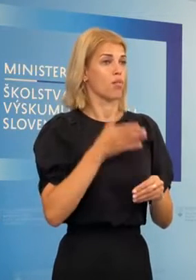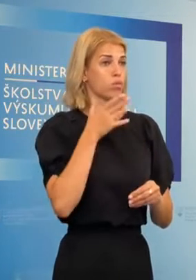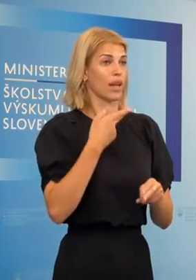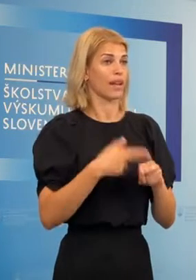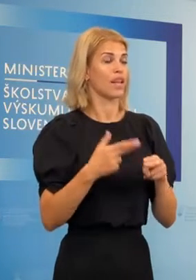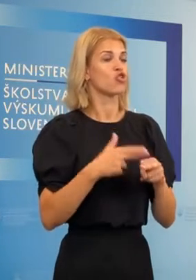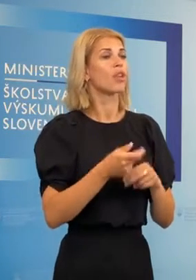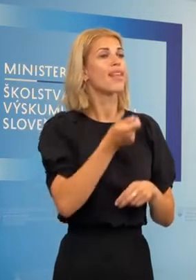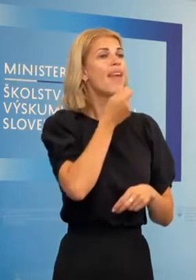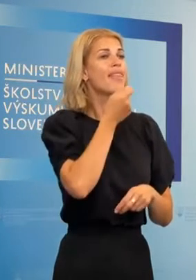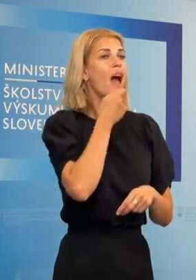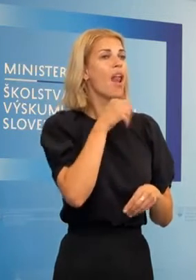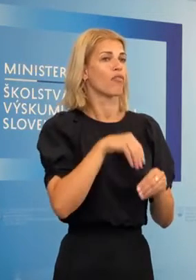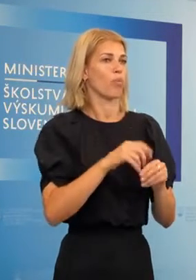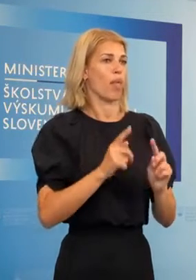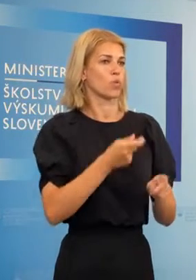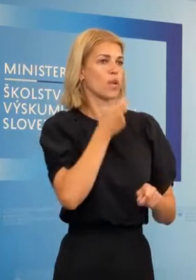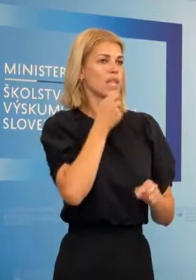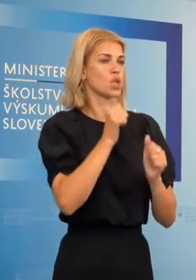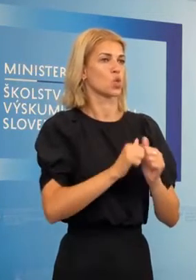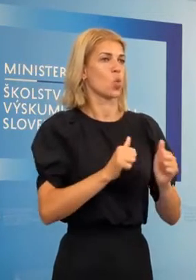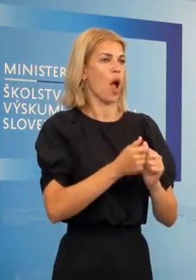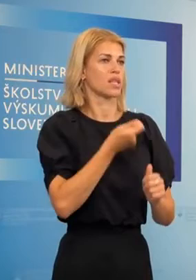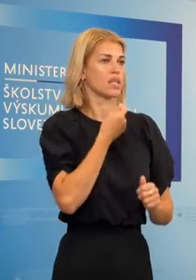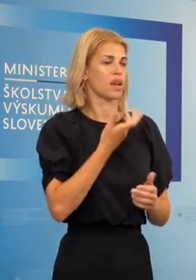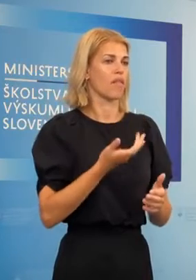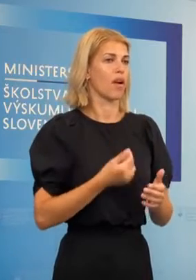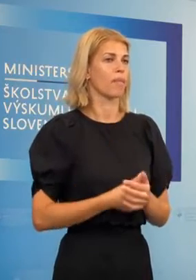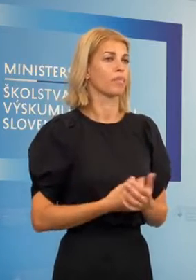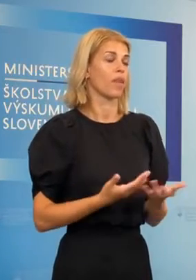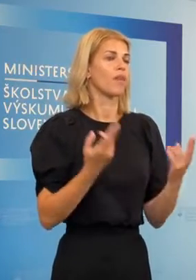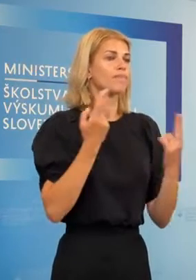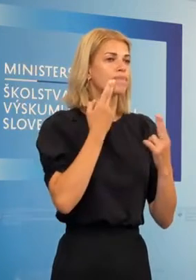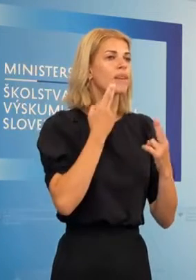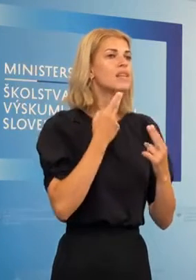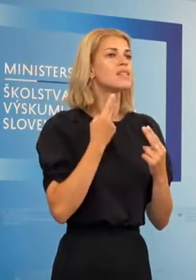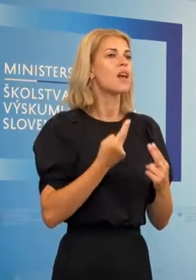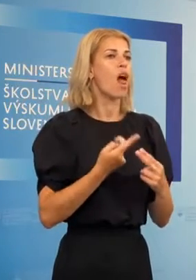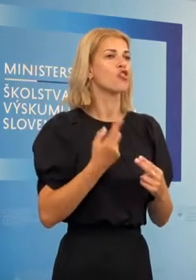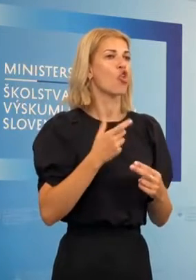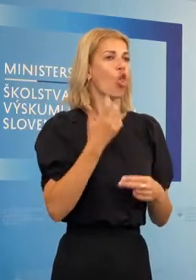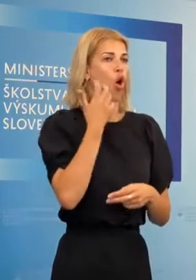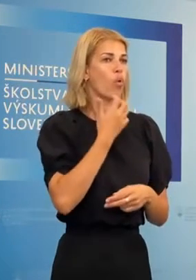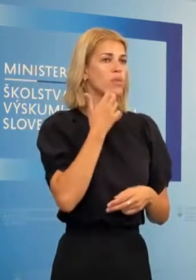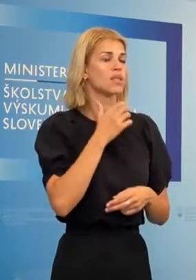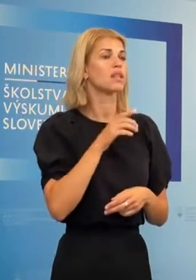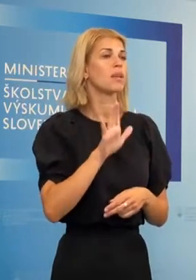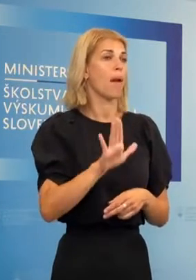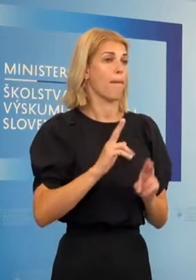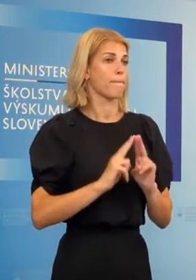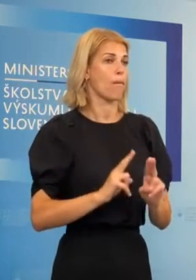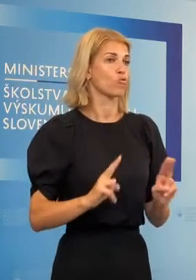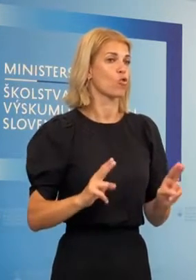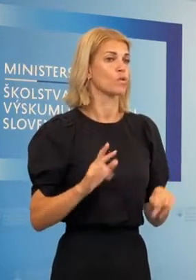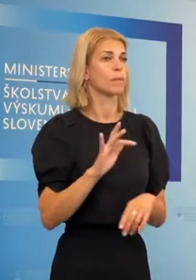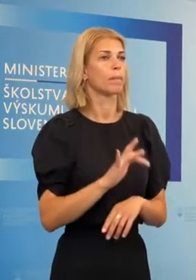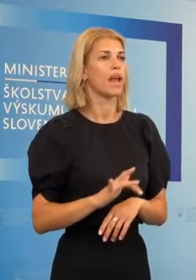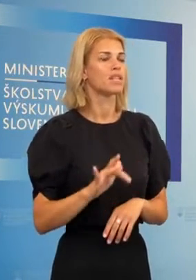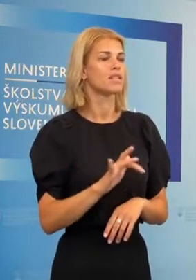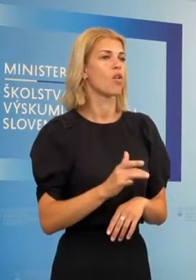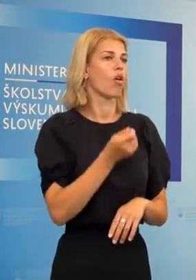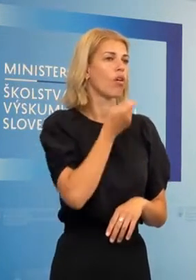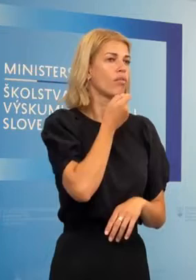Je to veľmi individuálne, tiež to záleží od tých obcí, aké sú kapacitné možnosti, aké sú priestorové, aké sú možnosti v rámci